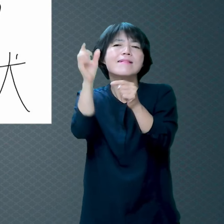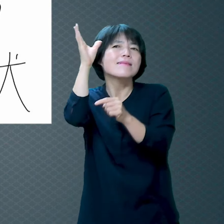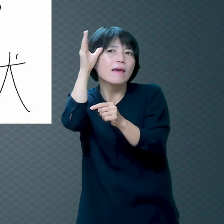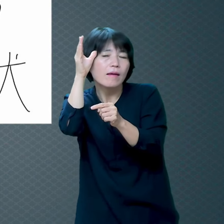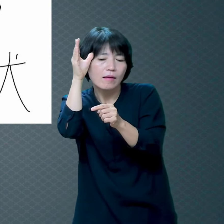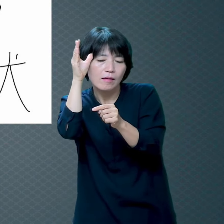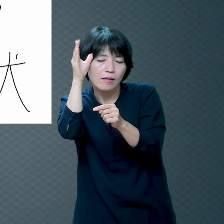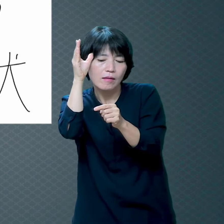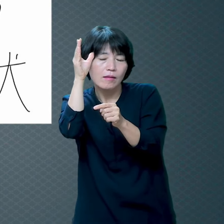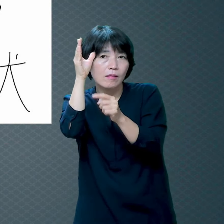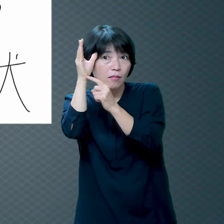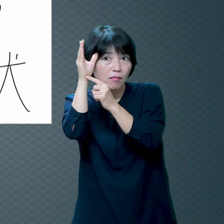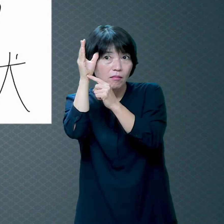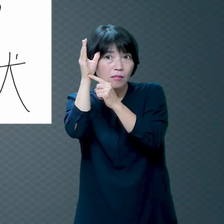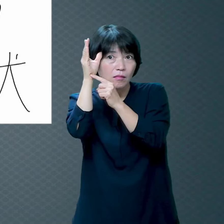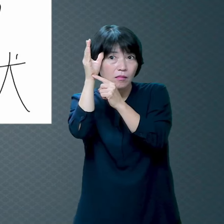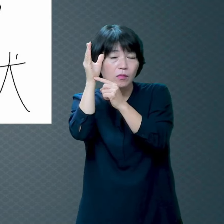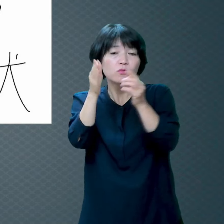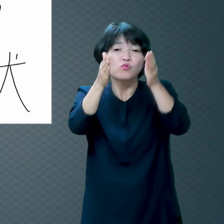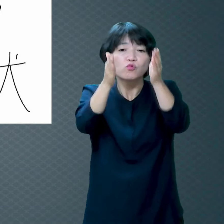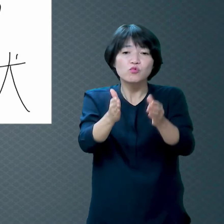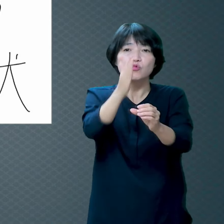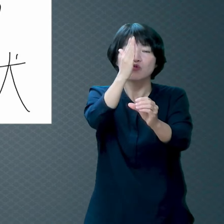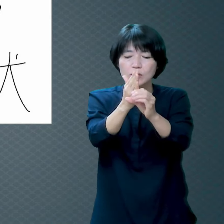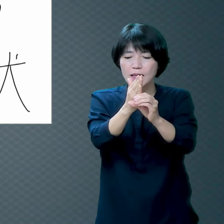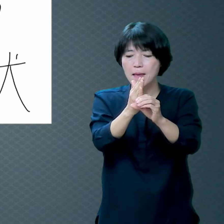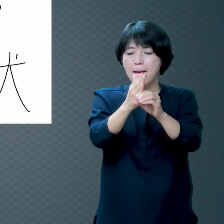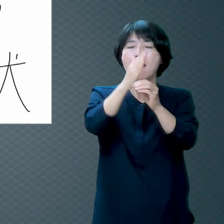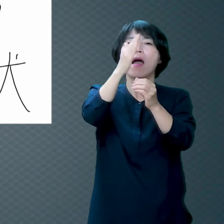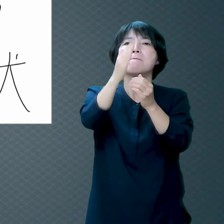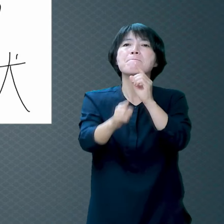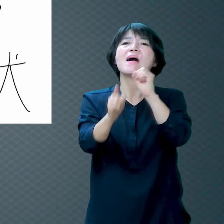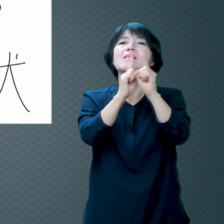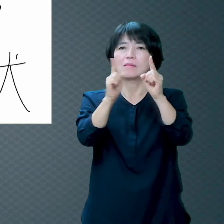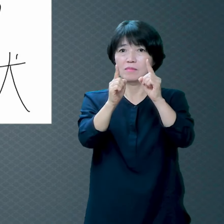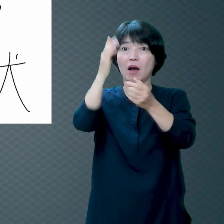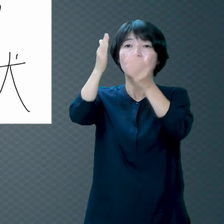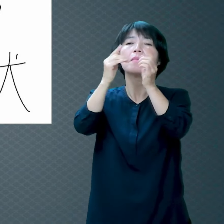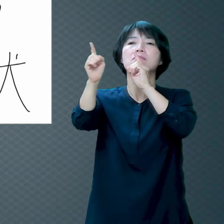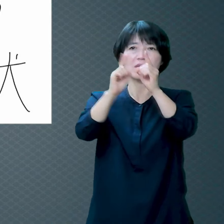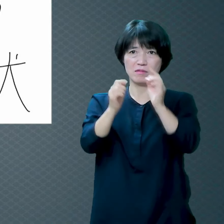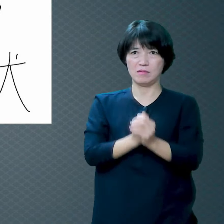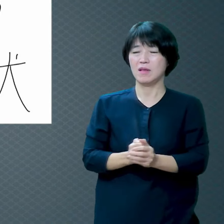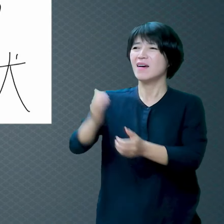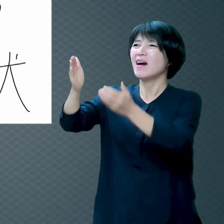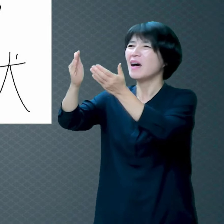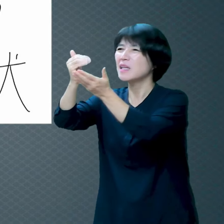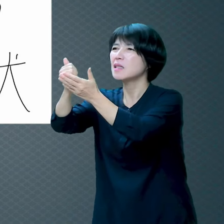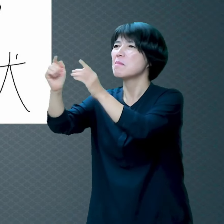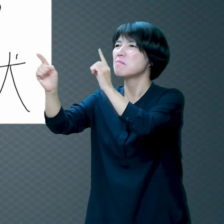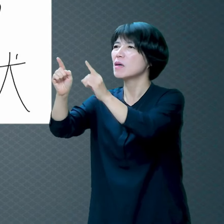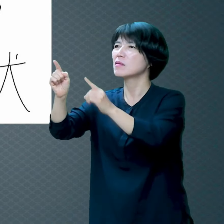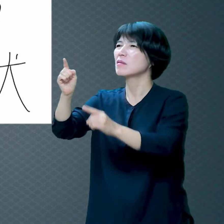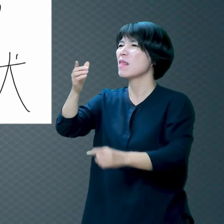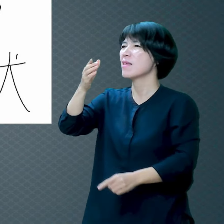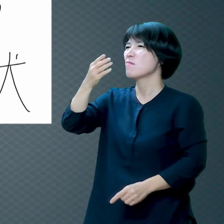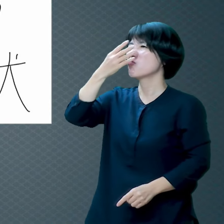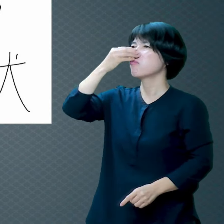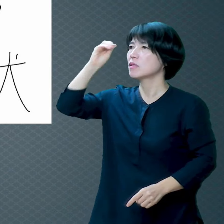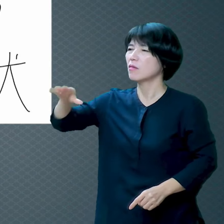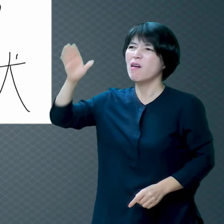하나님의 말씀을 개같이 여기니까 하나님의 말씀을 무시하고